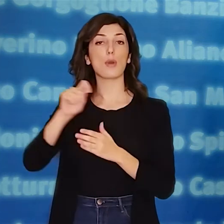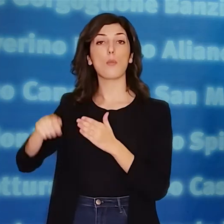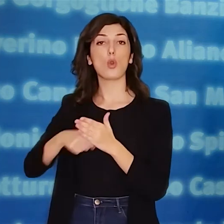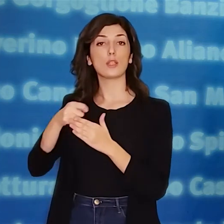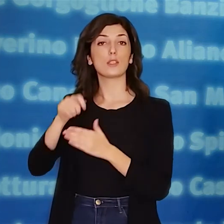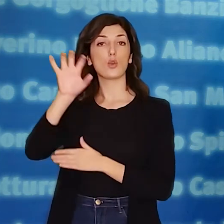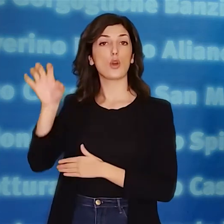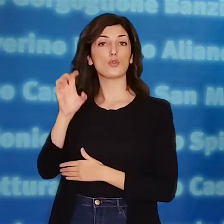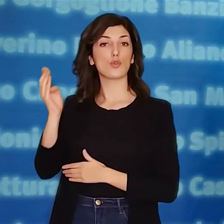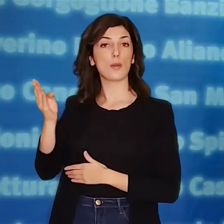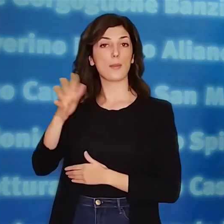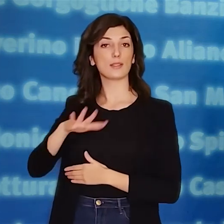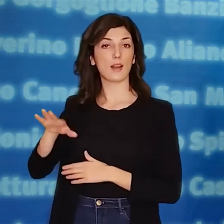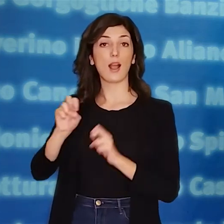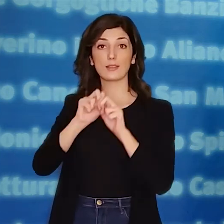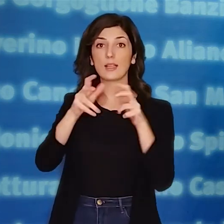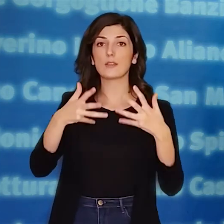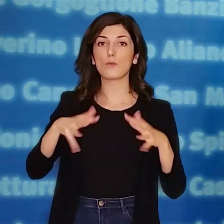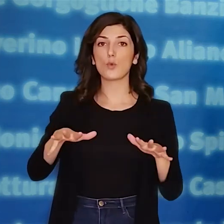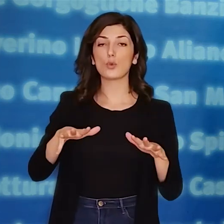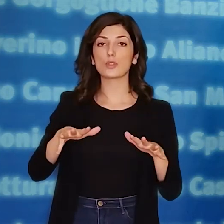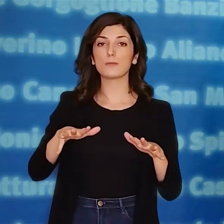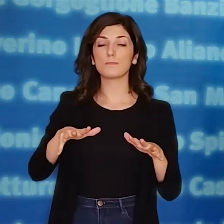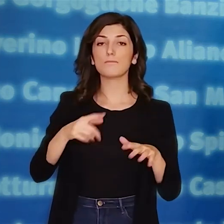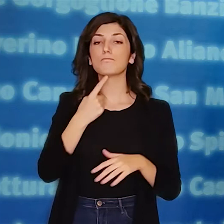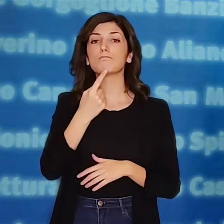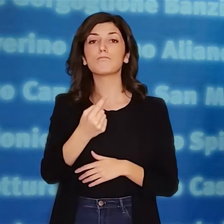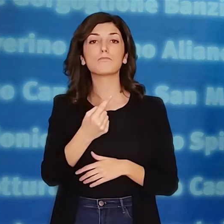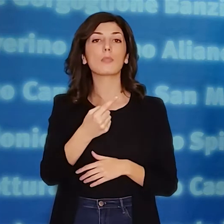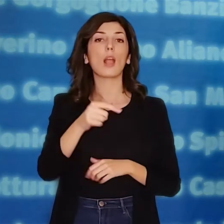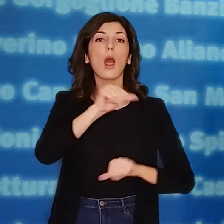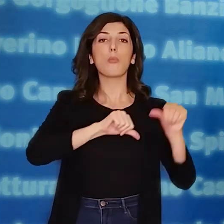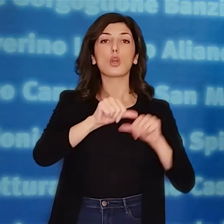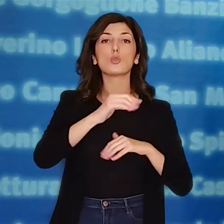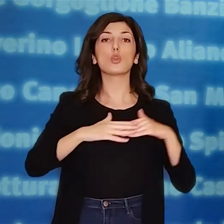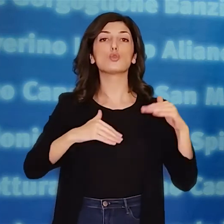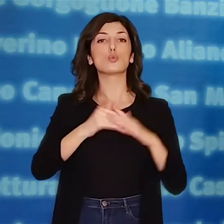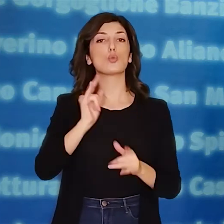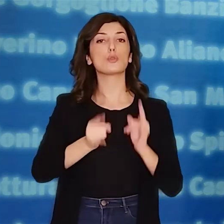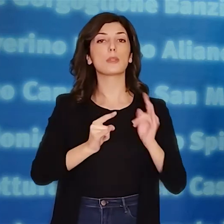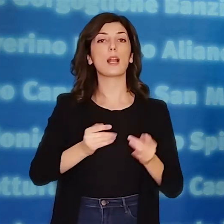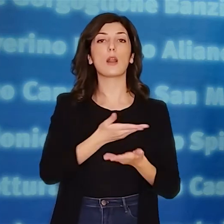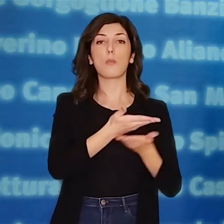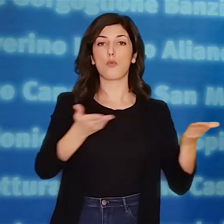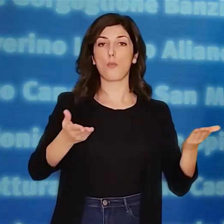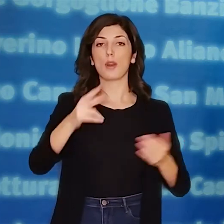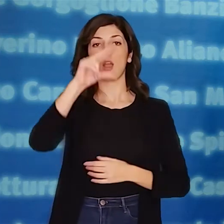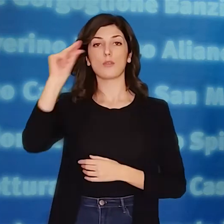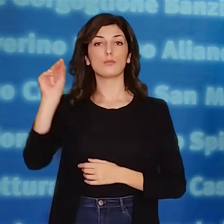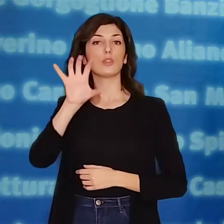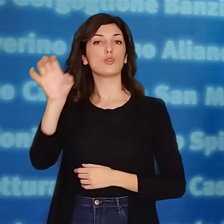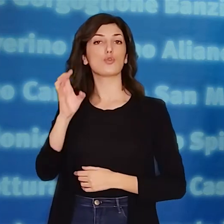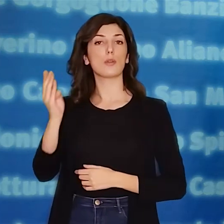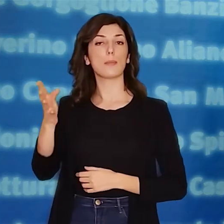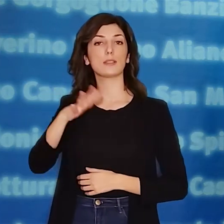'11 novembre, già diffusi dal bollettino della Regione Basilicata, indicano che dei laboratori presso strutture ospedaliere